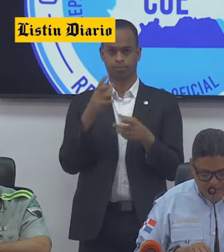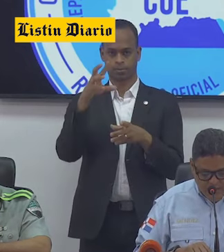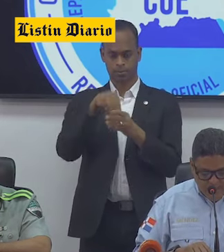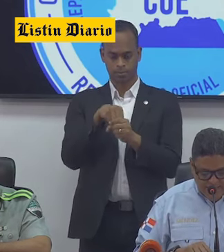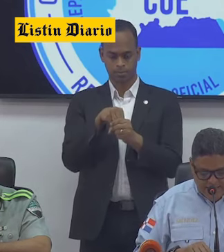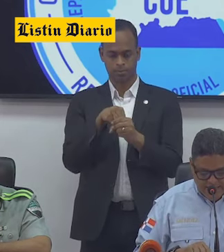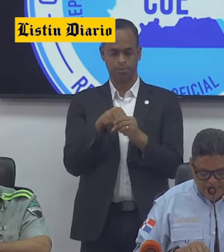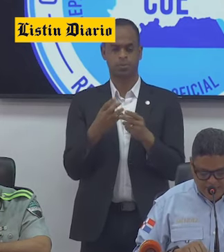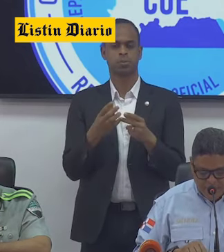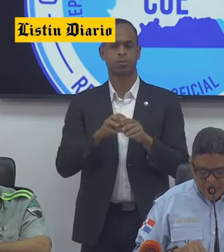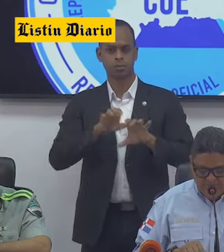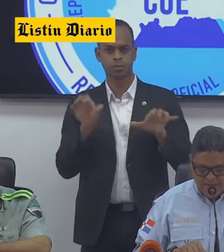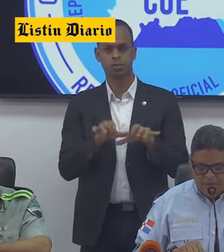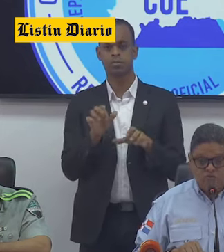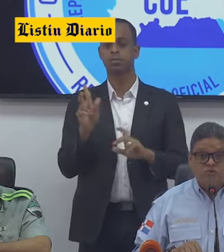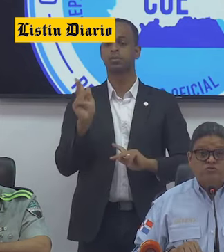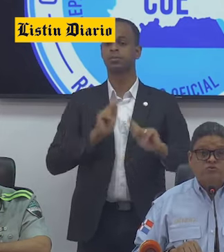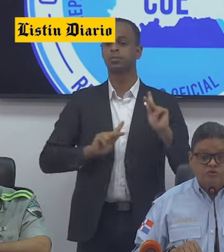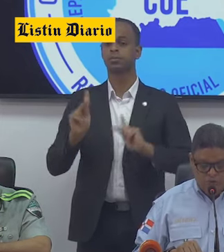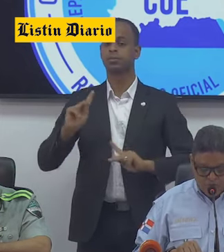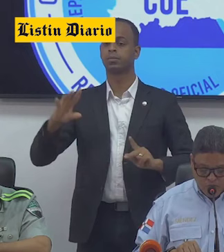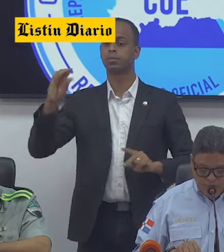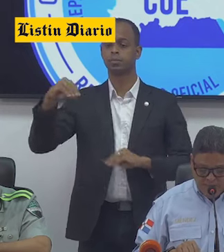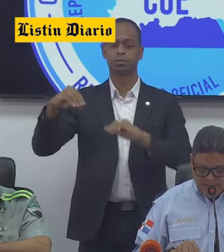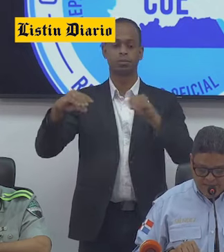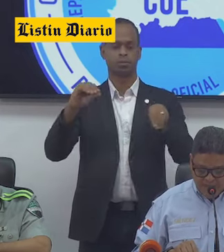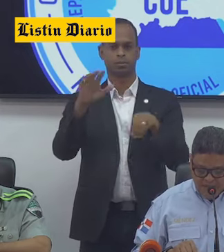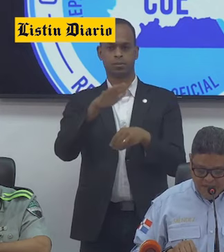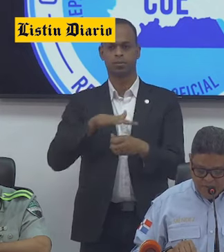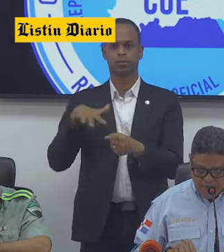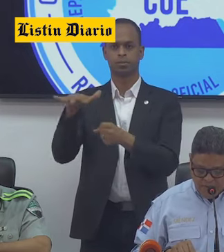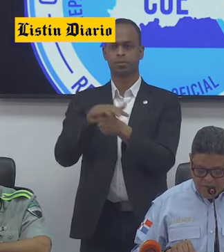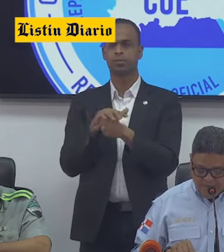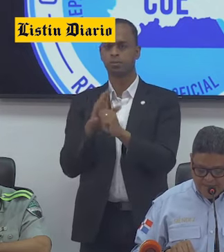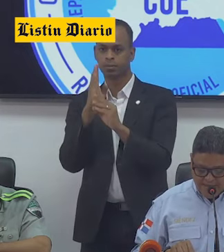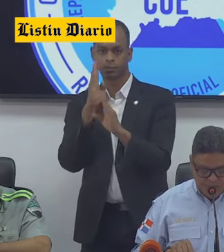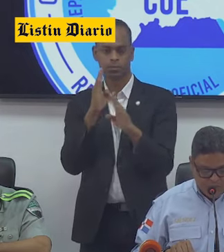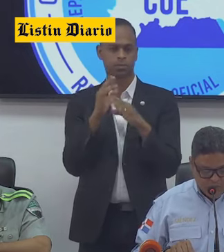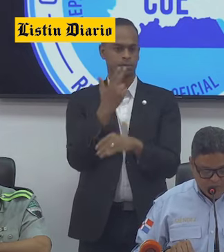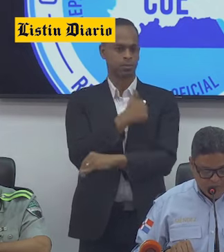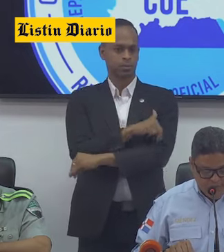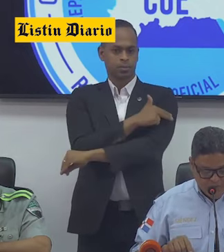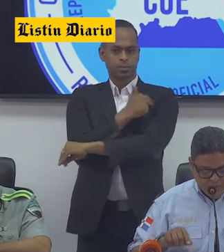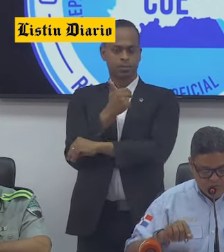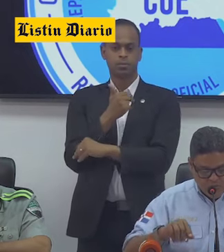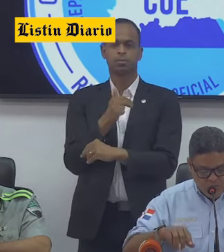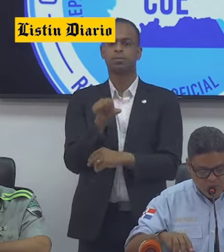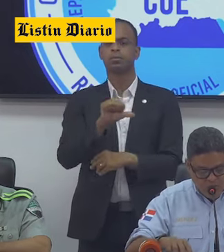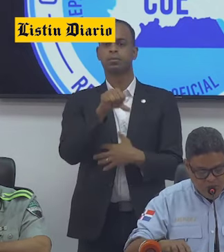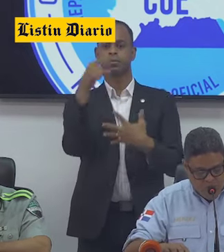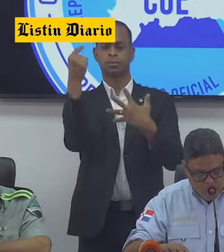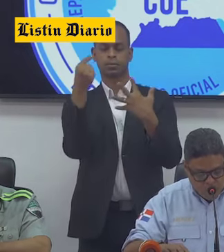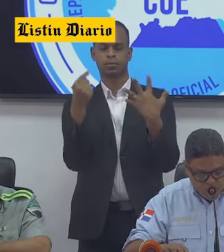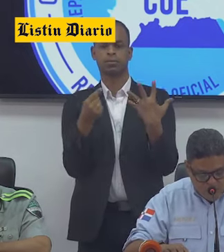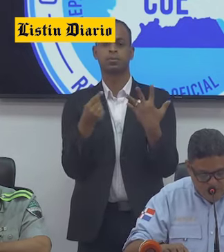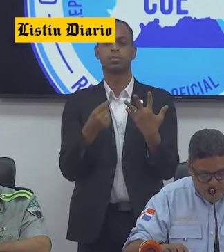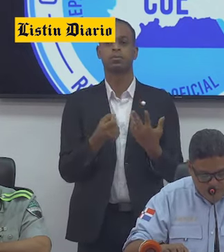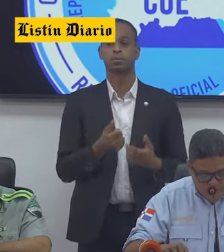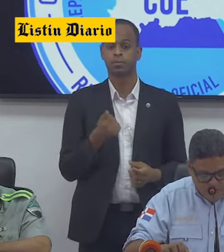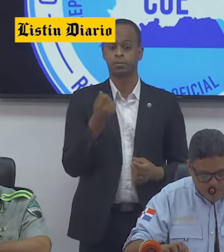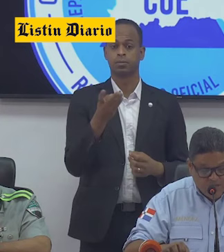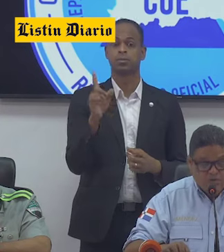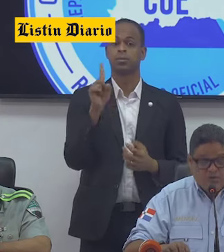operativo, se han atendido personas en los consultores móviles, en los hospitales y por otras causas, unos